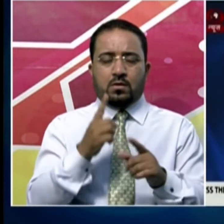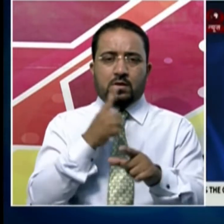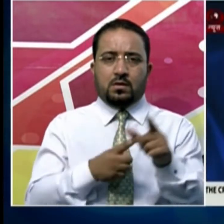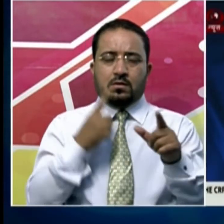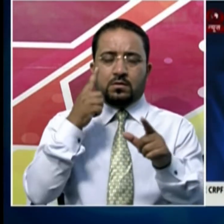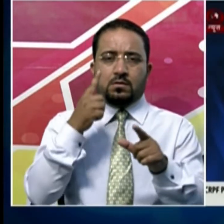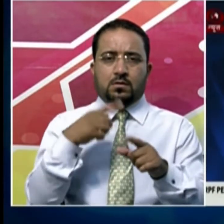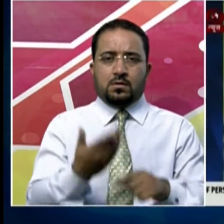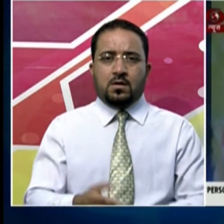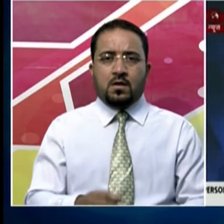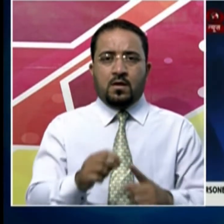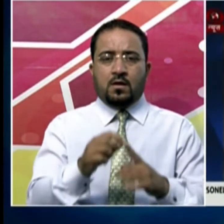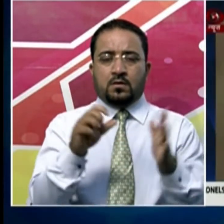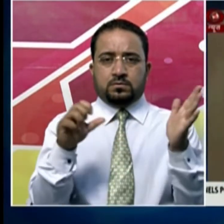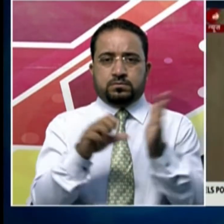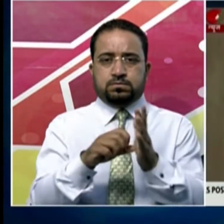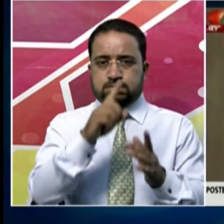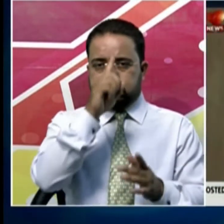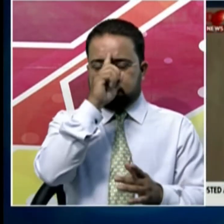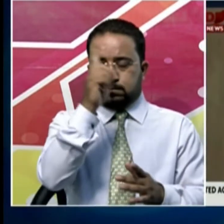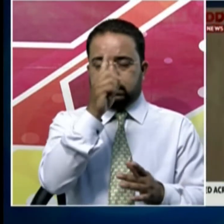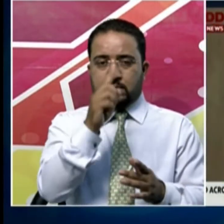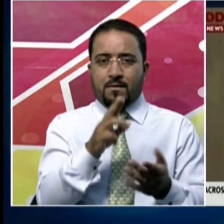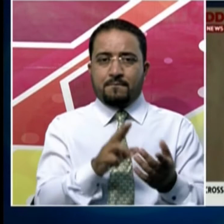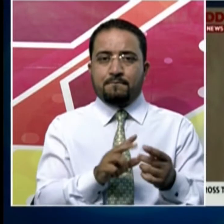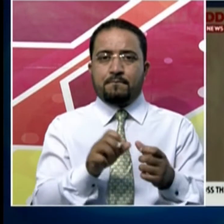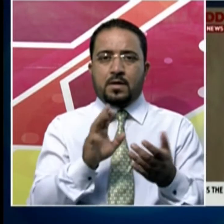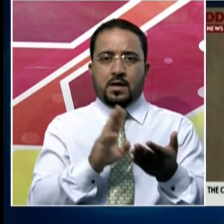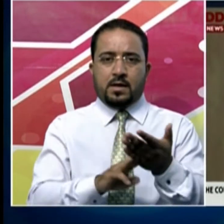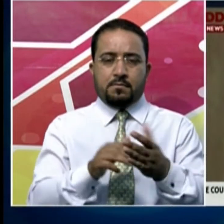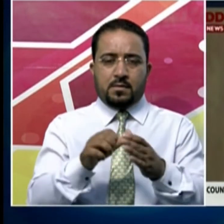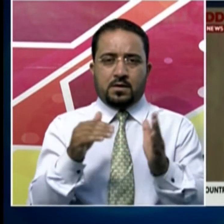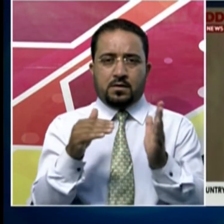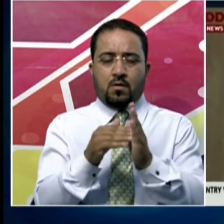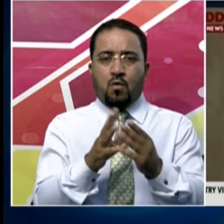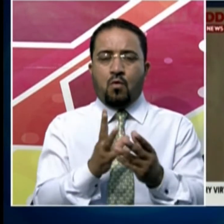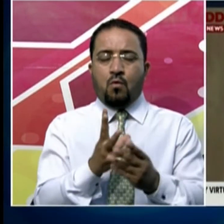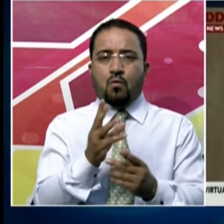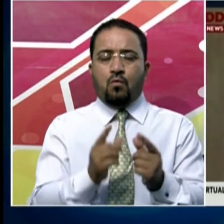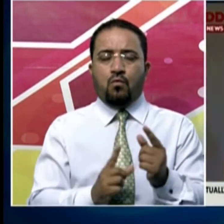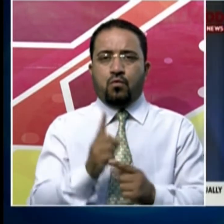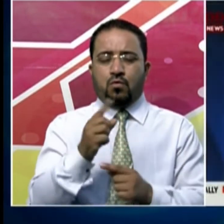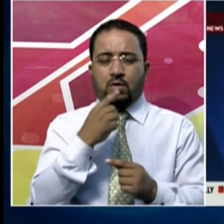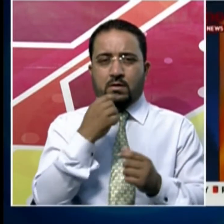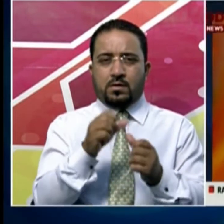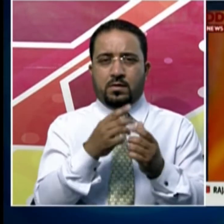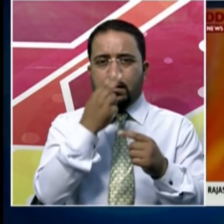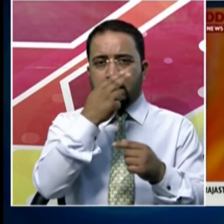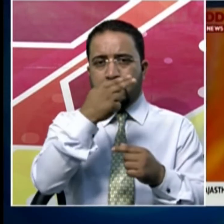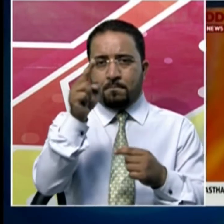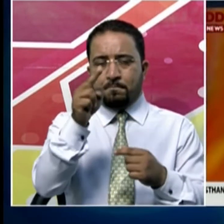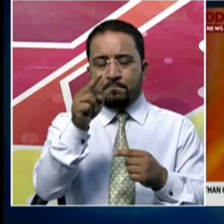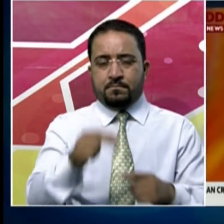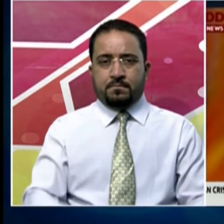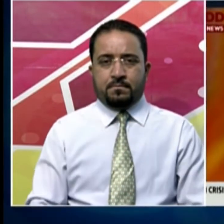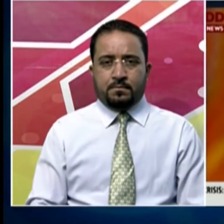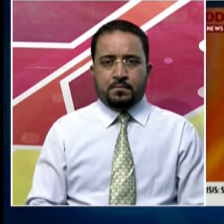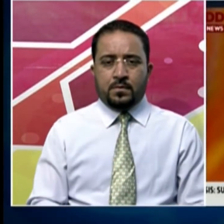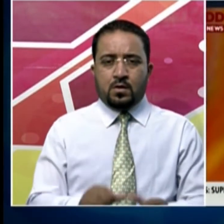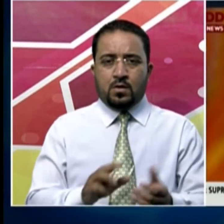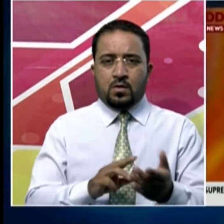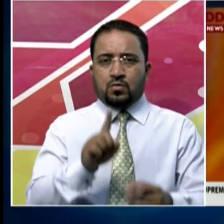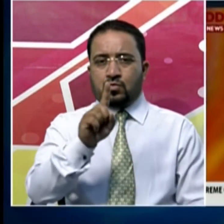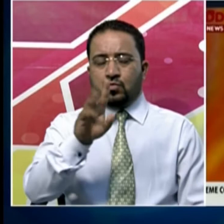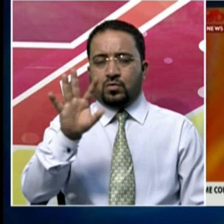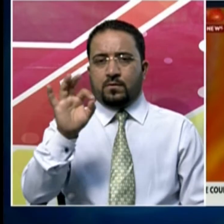عوام کا صدر اور بھارت کے میزائل مین کے نام سے مشہور ڈاکٹر کلام دوہزار پندرہ میں